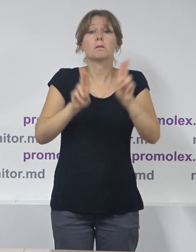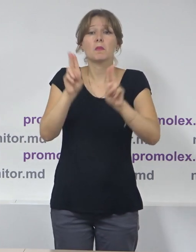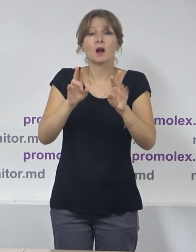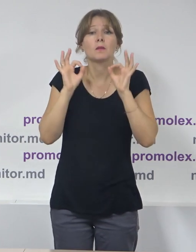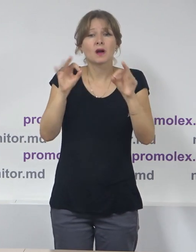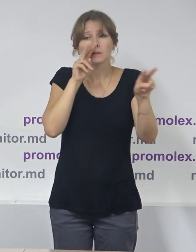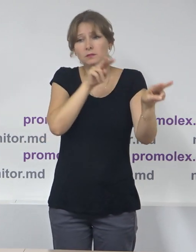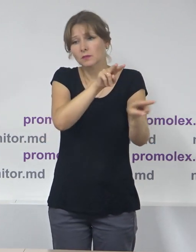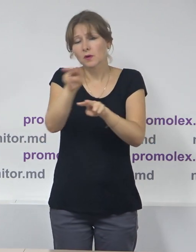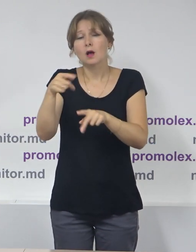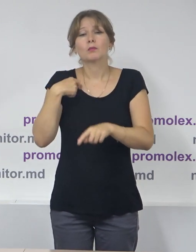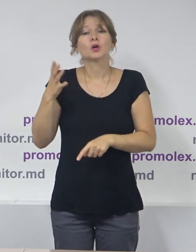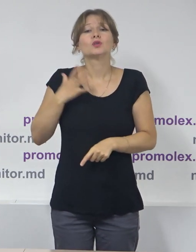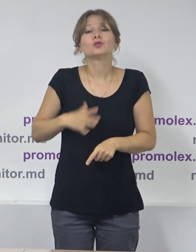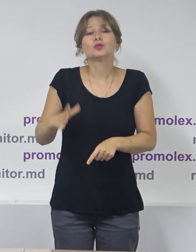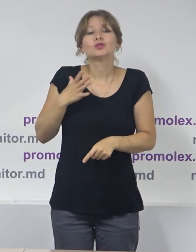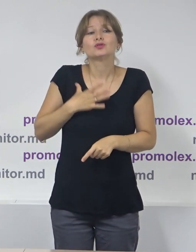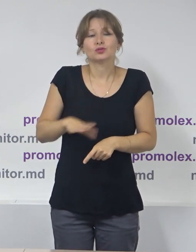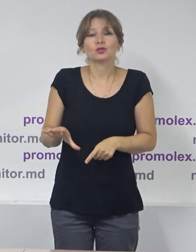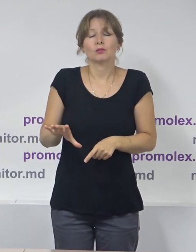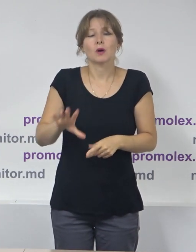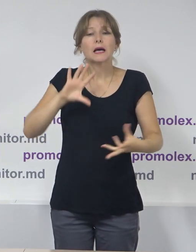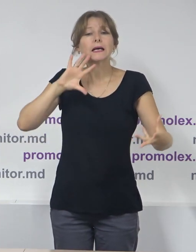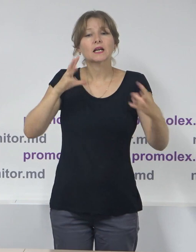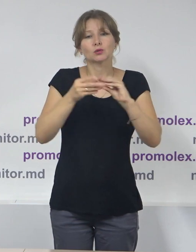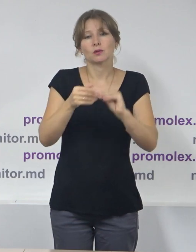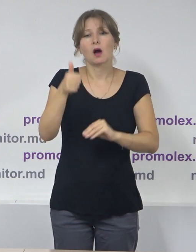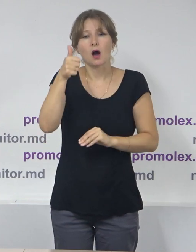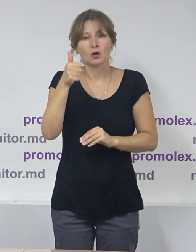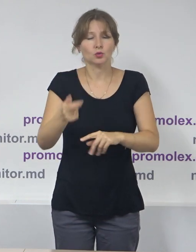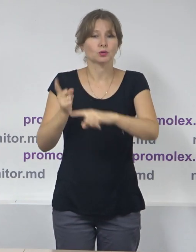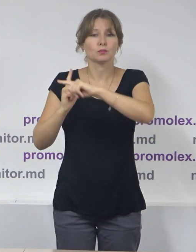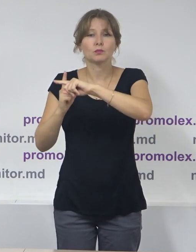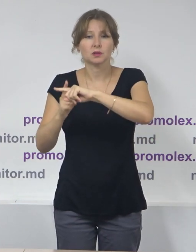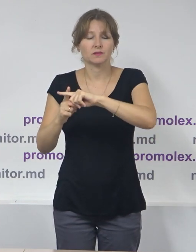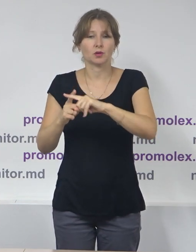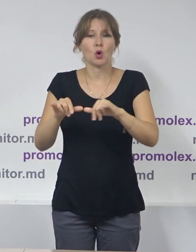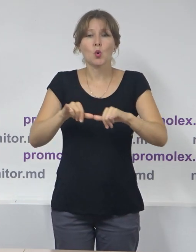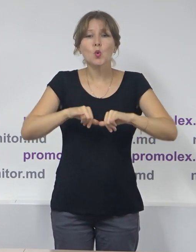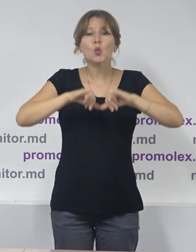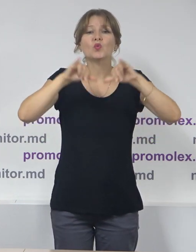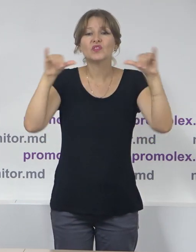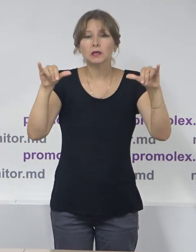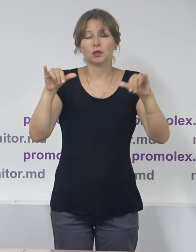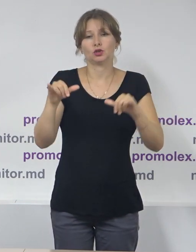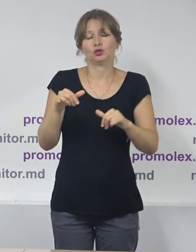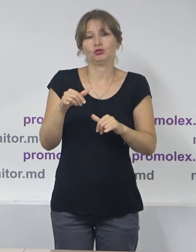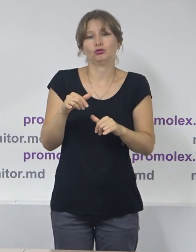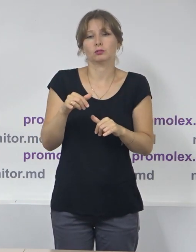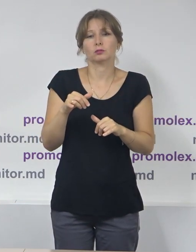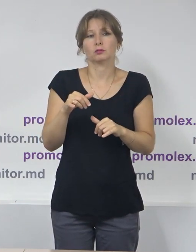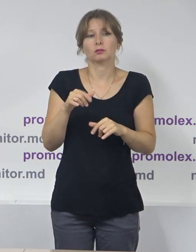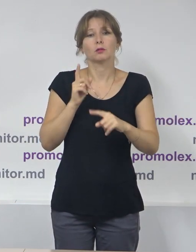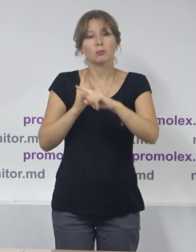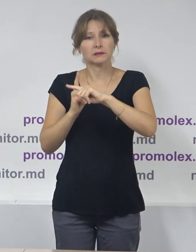monitorizare, suntem în așteptare unor rezultate bune în sensul descreșterii significative a